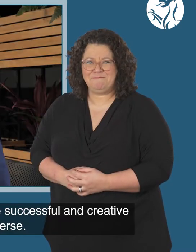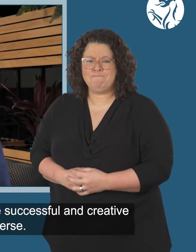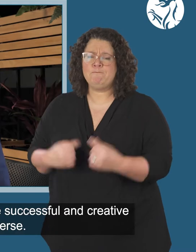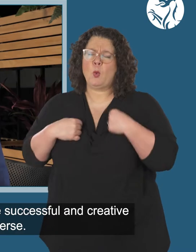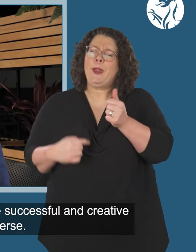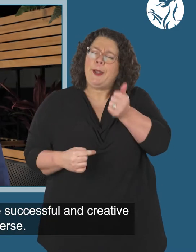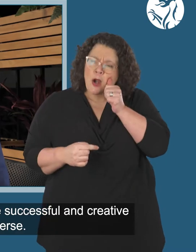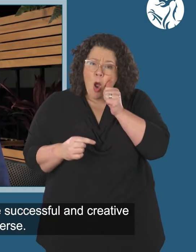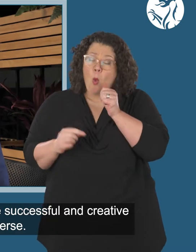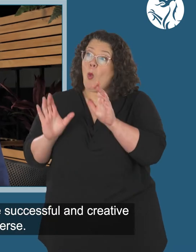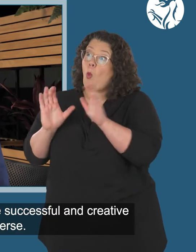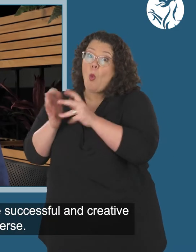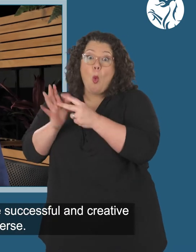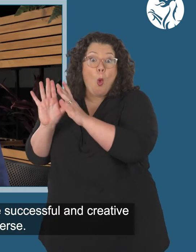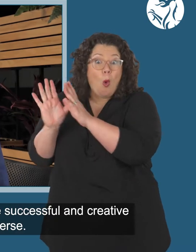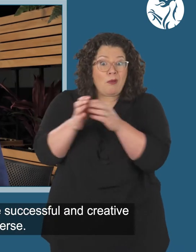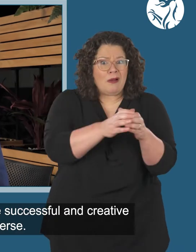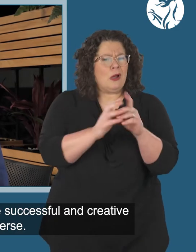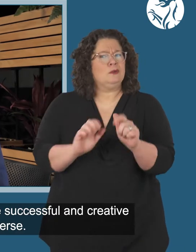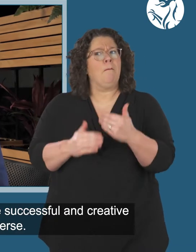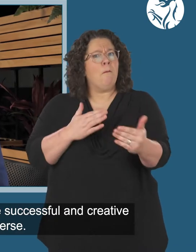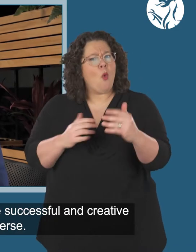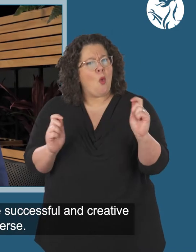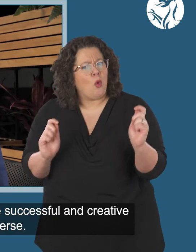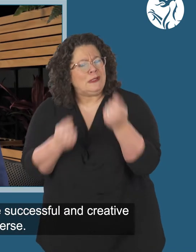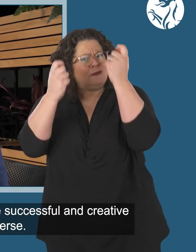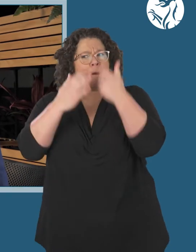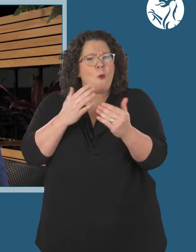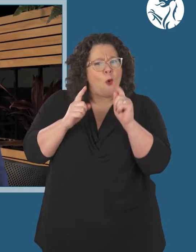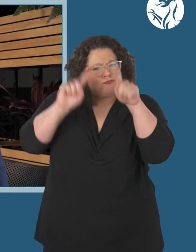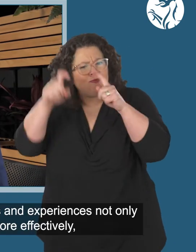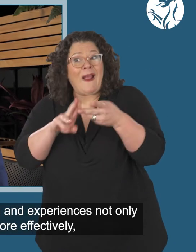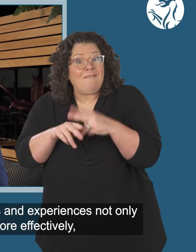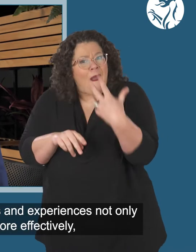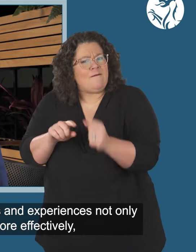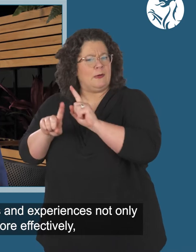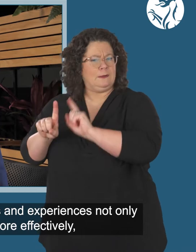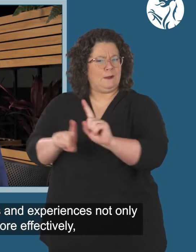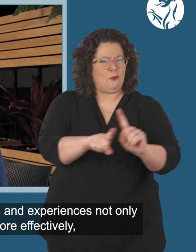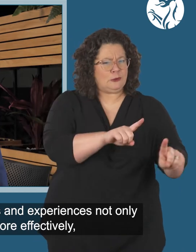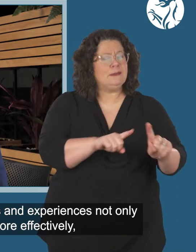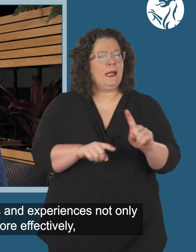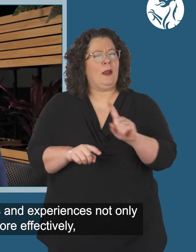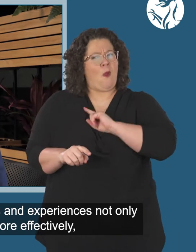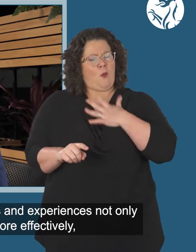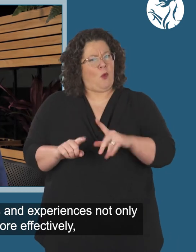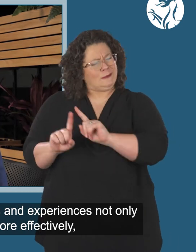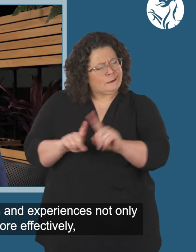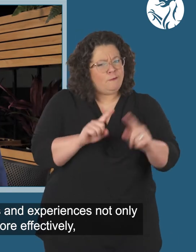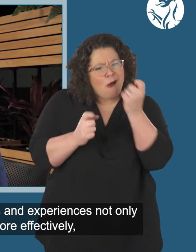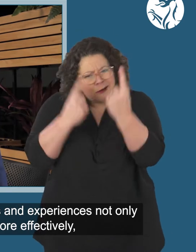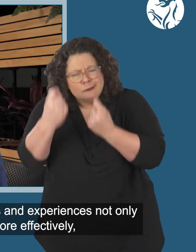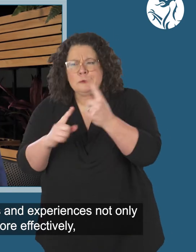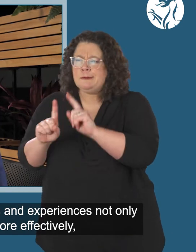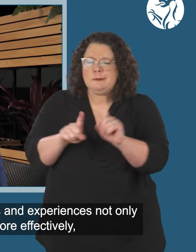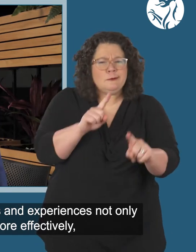We know that organisations are more successful and creative when they're diverse. Bringing together different views, ideas and experiences